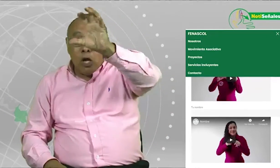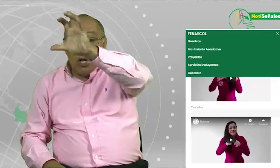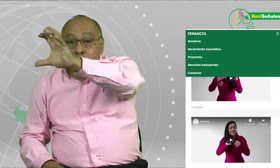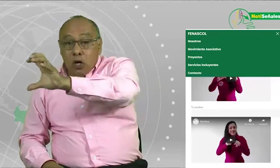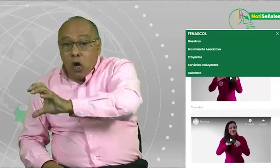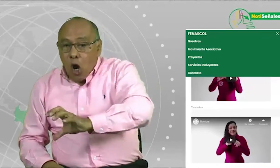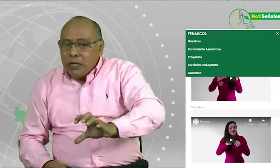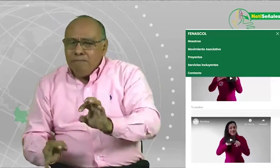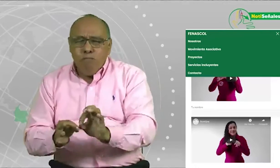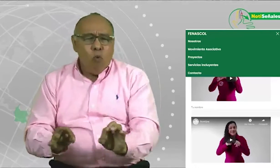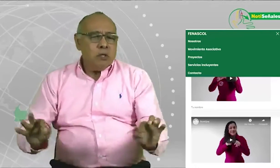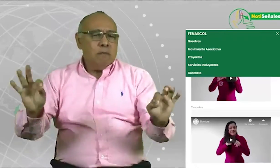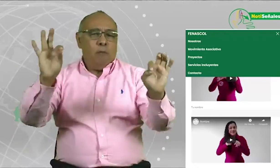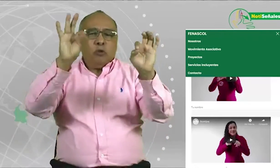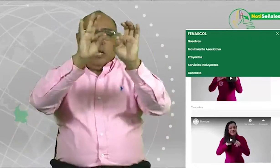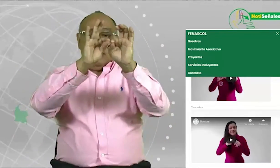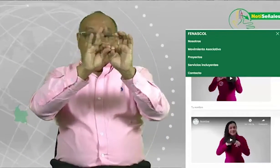movamos esta clase de incidencia.